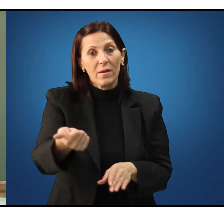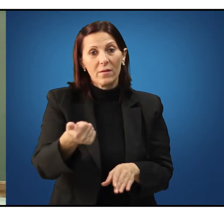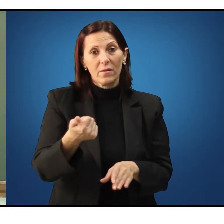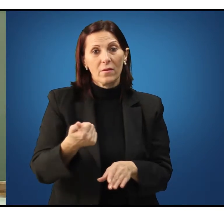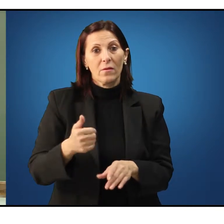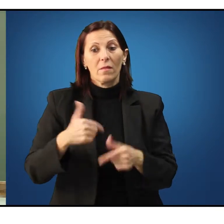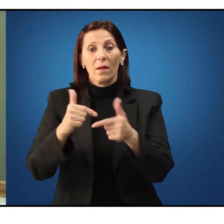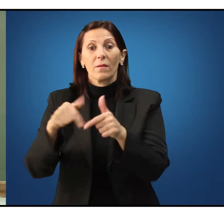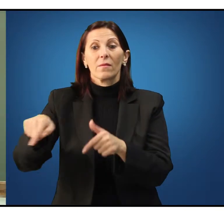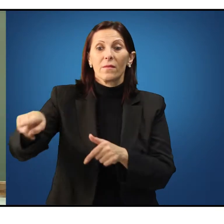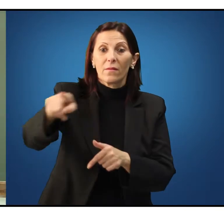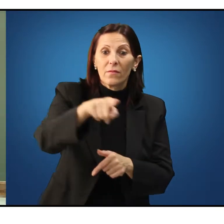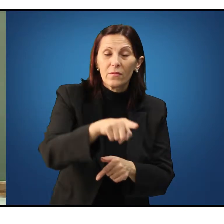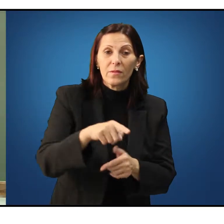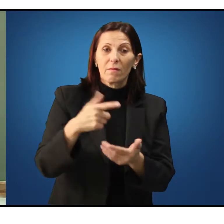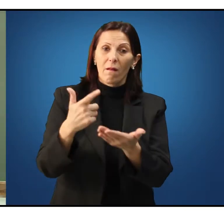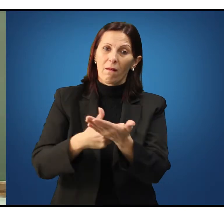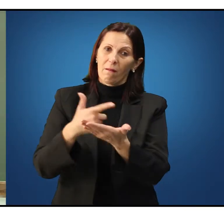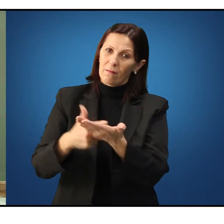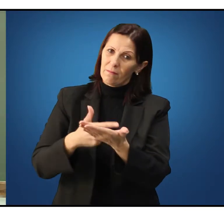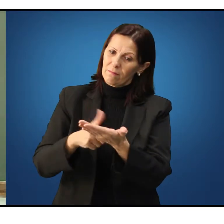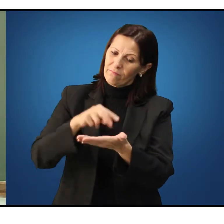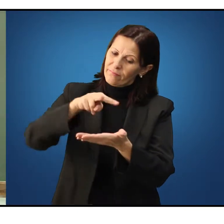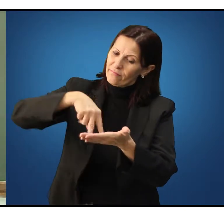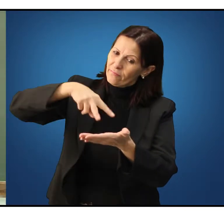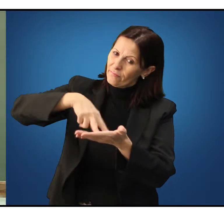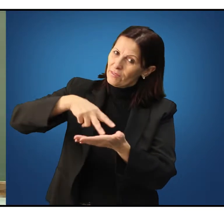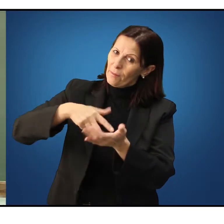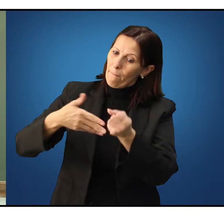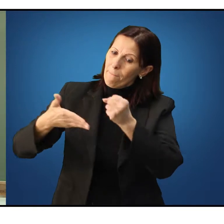vocês na leitura do livro base da disciplina